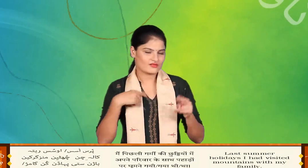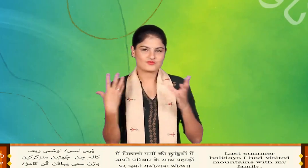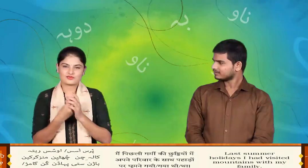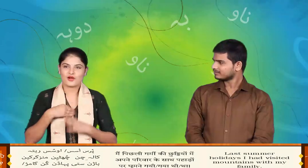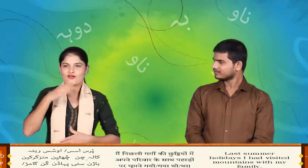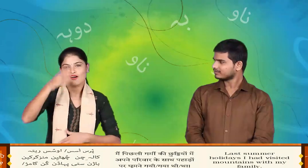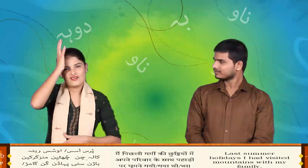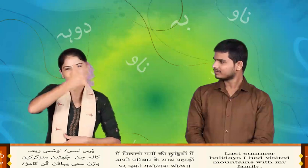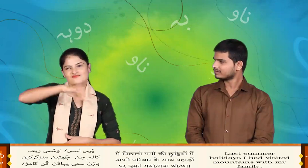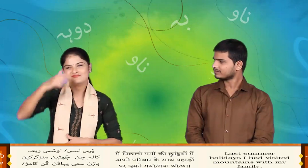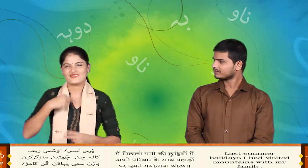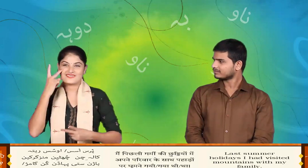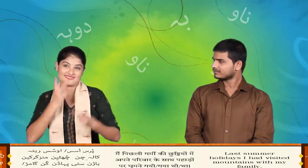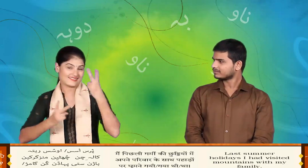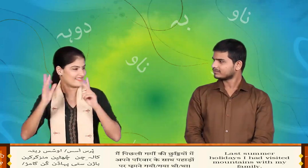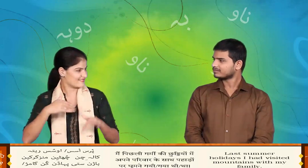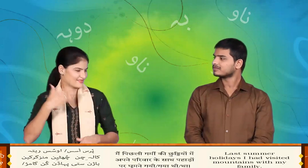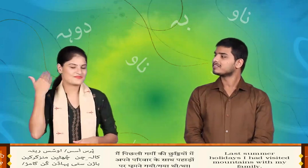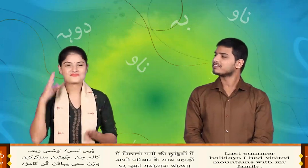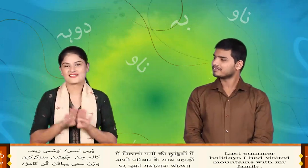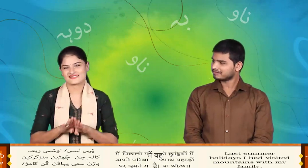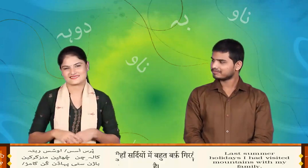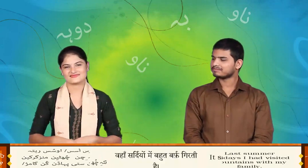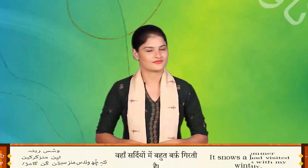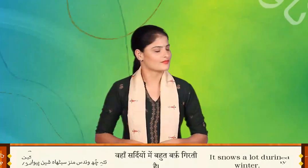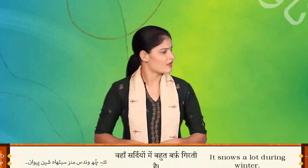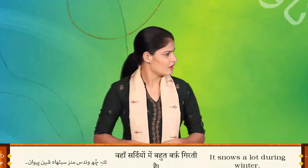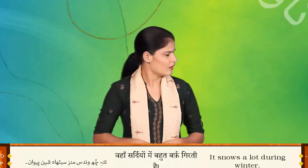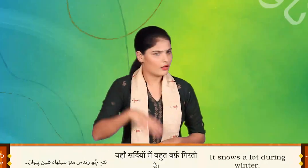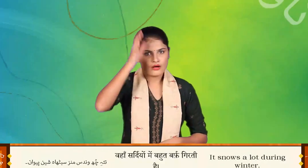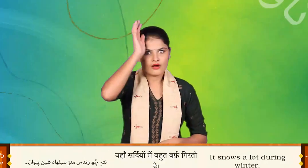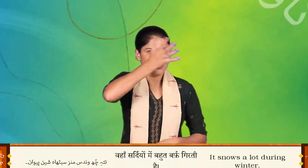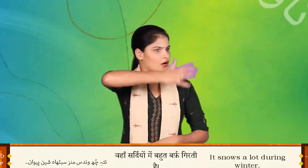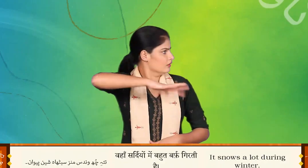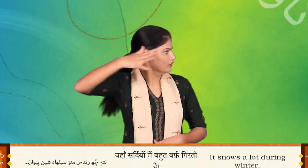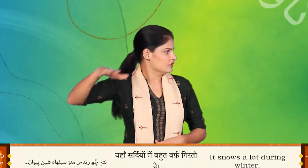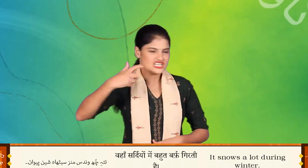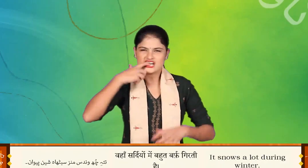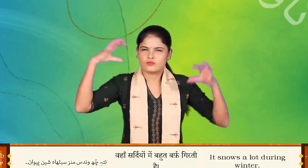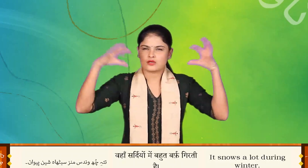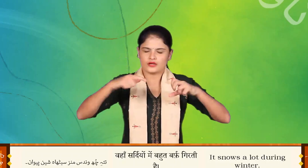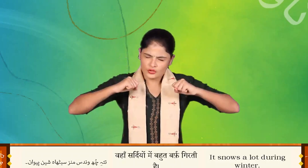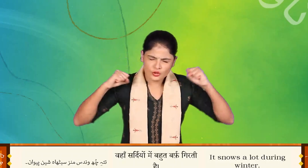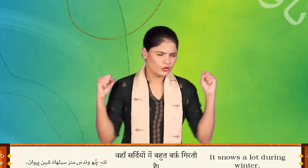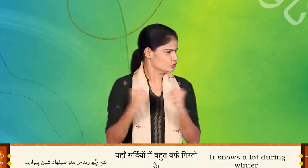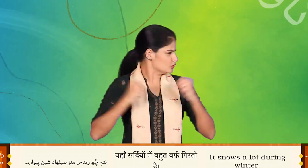घर केन बचेन स्यक पहाडन कुन गोमुत तच्छू वंदस मन्स सिठा शीन पेवान